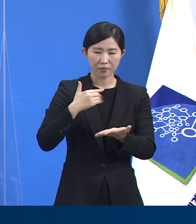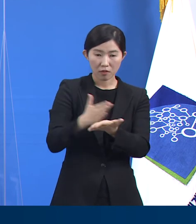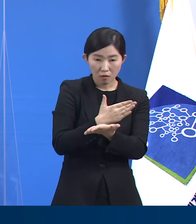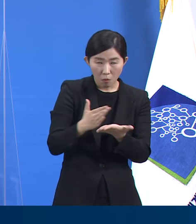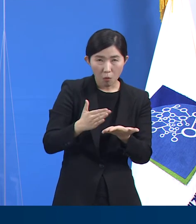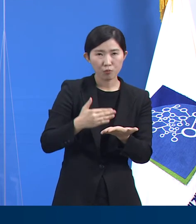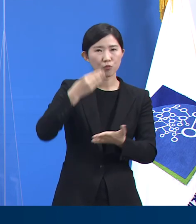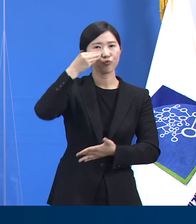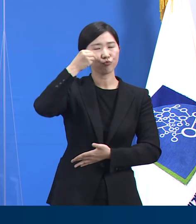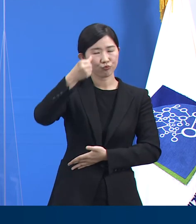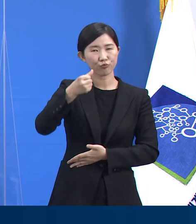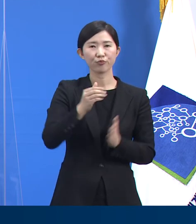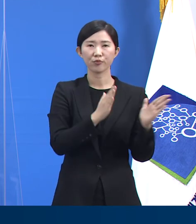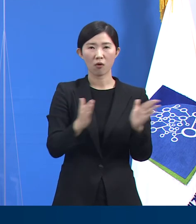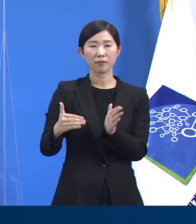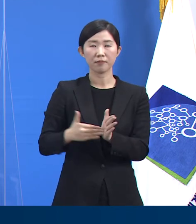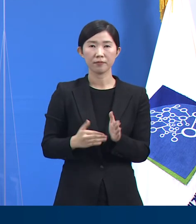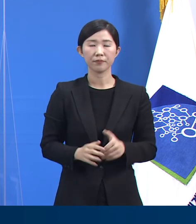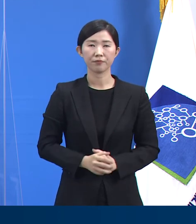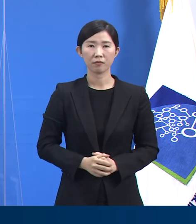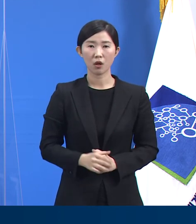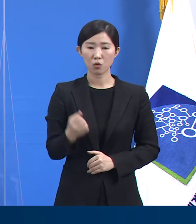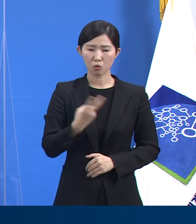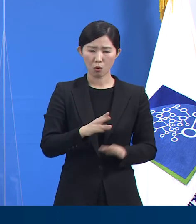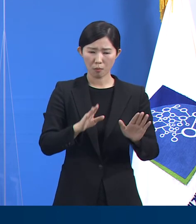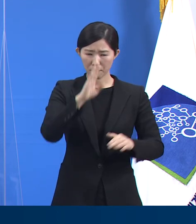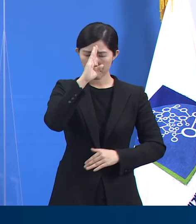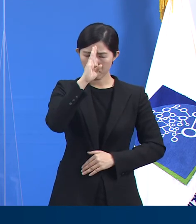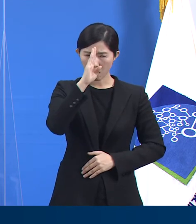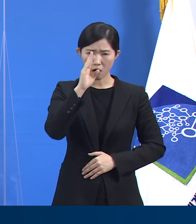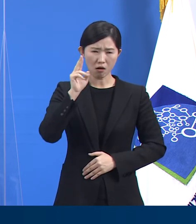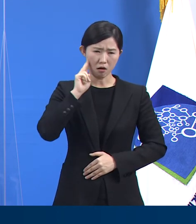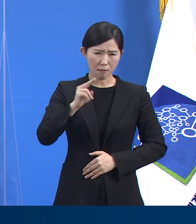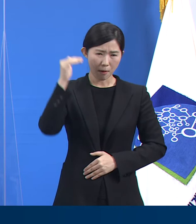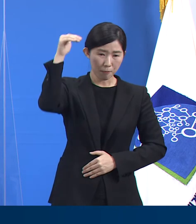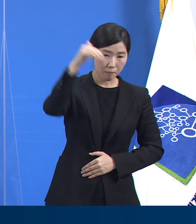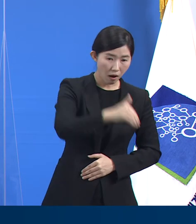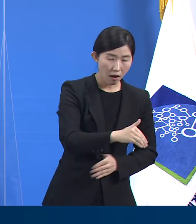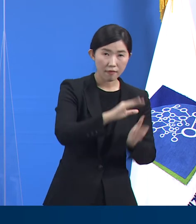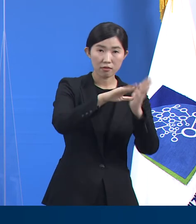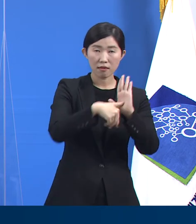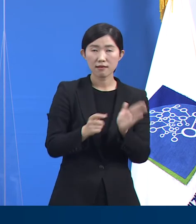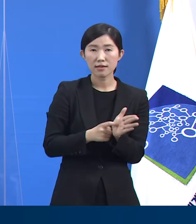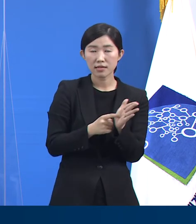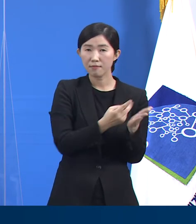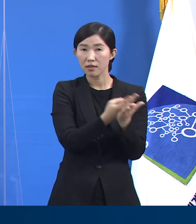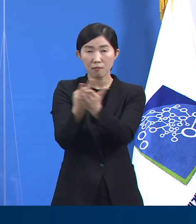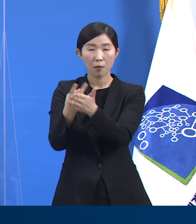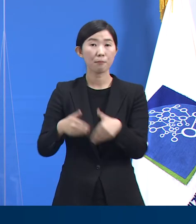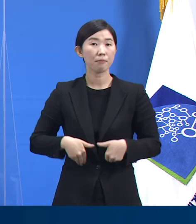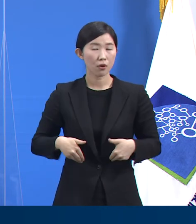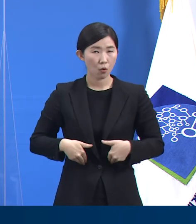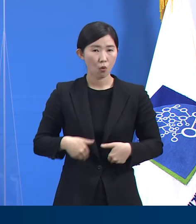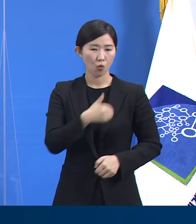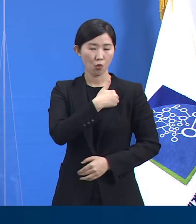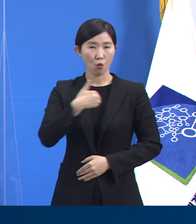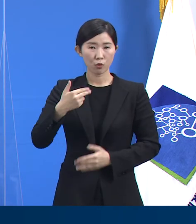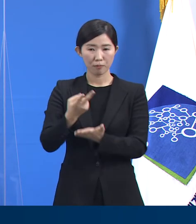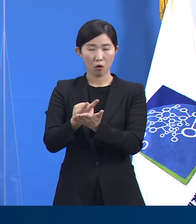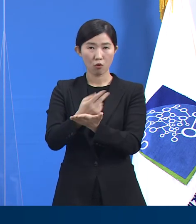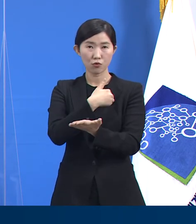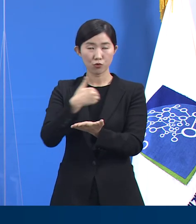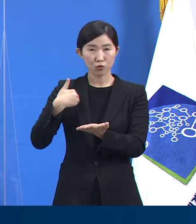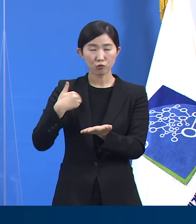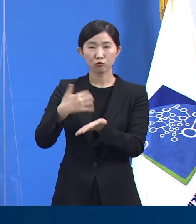상태가 갑작스럽게 악화될 경우 응급 입원에 필요한 여유병상은 경기도의료원